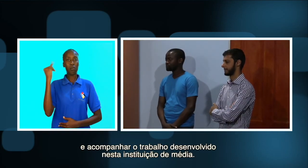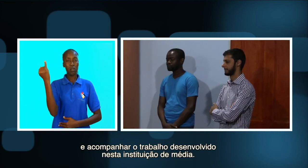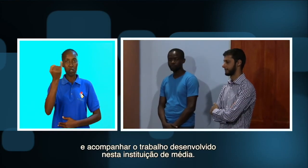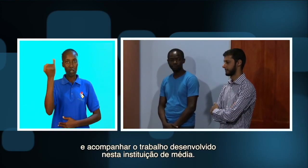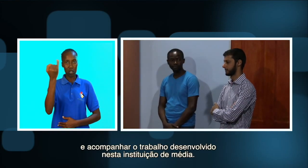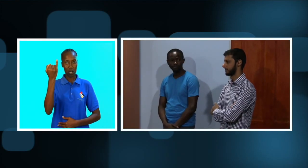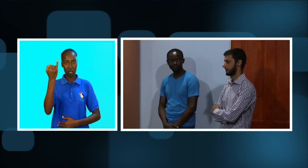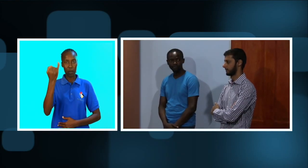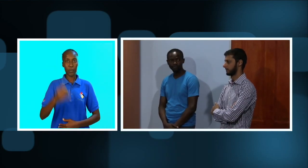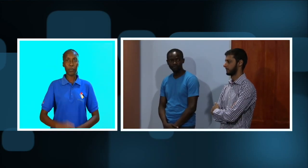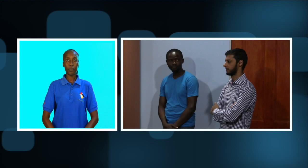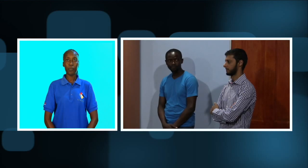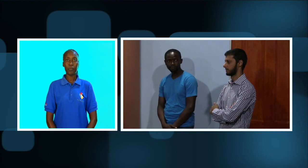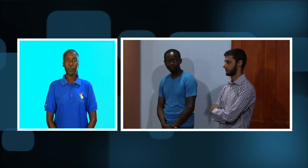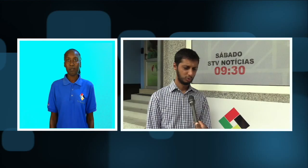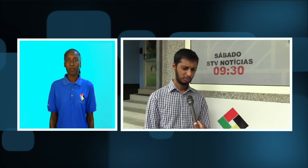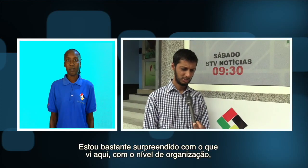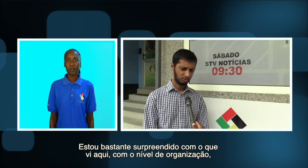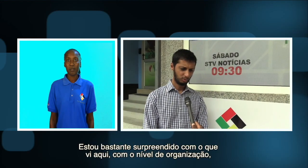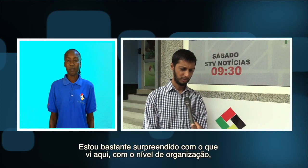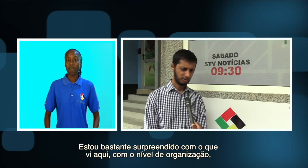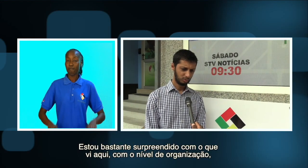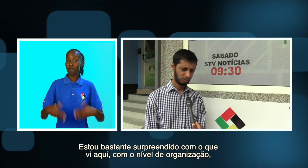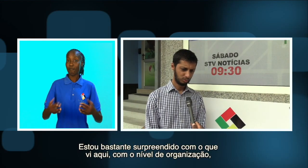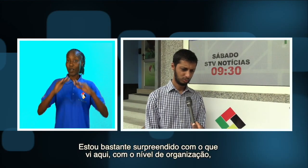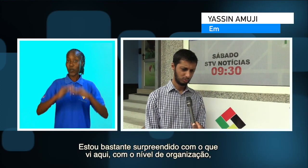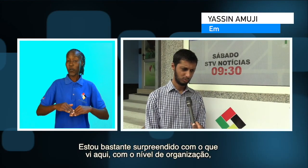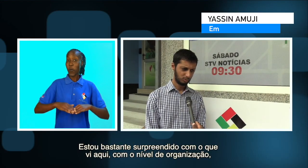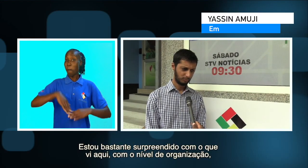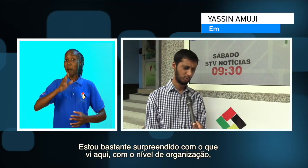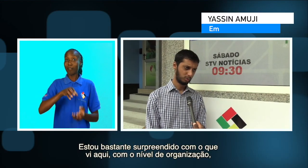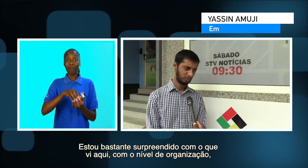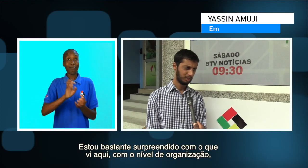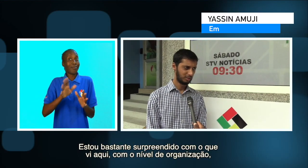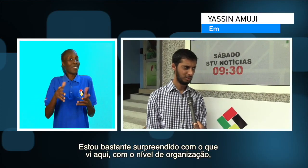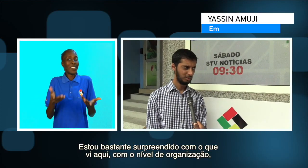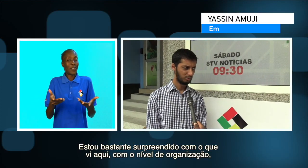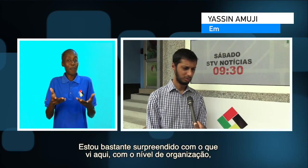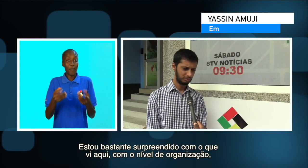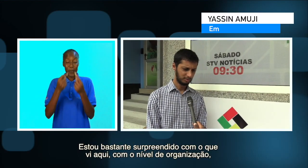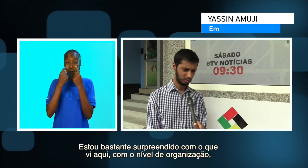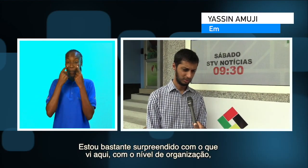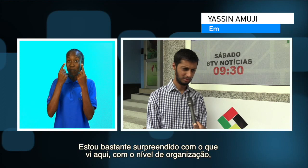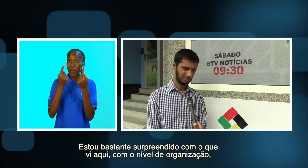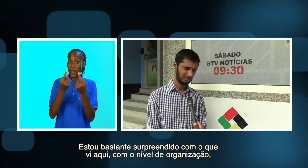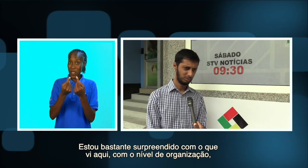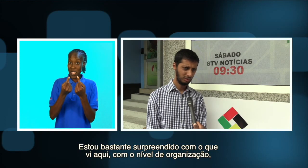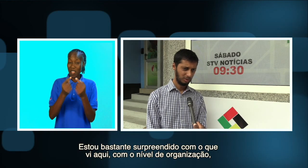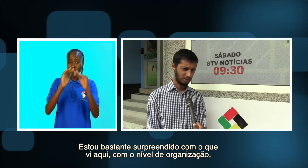instituição de mídia. Estou bastante surpreendido com o que eu vi aqui, com o nível de